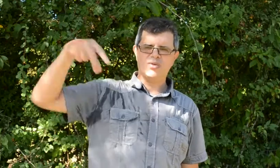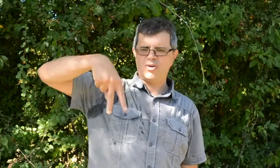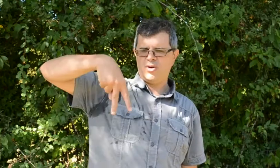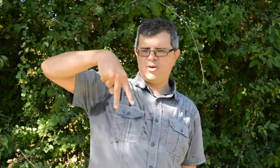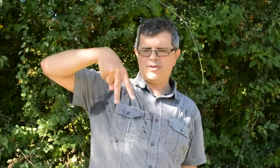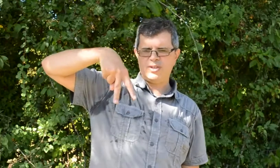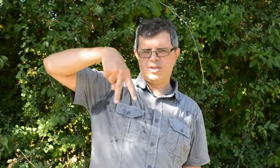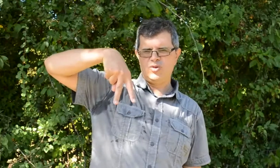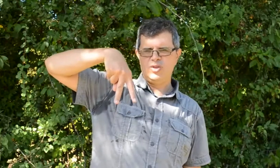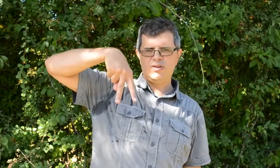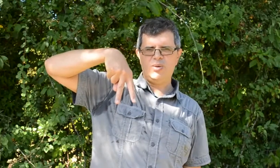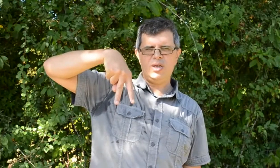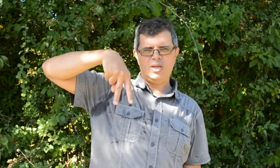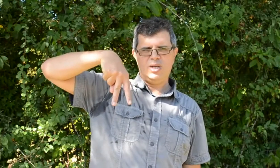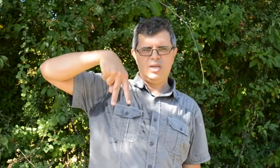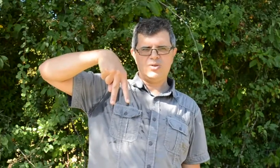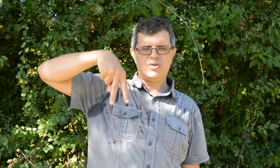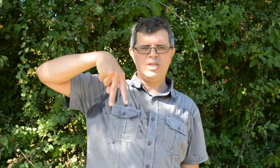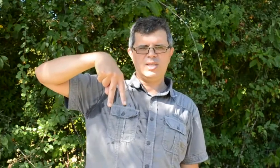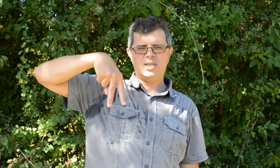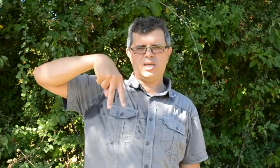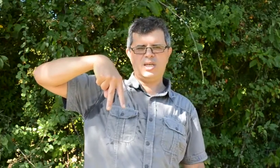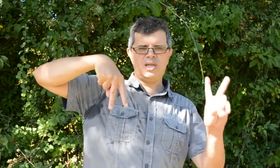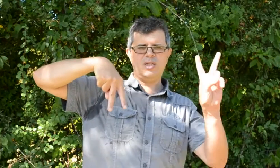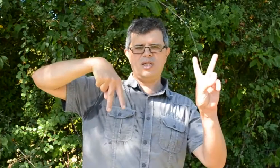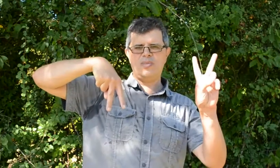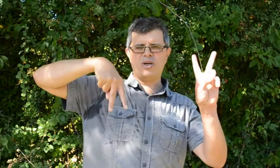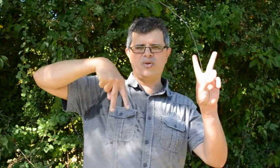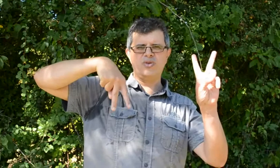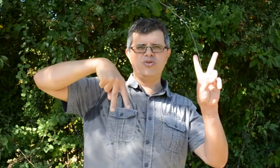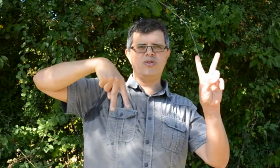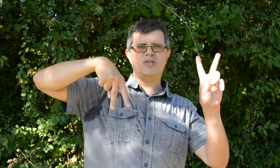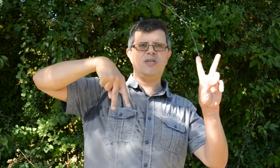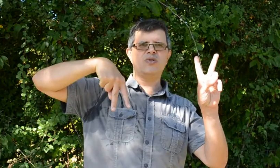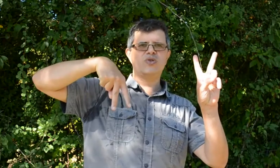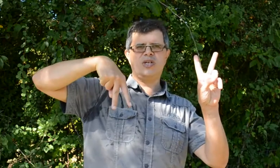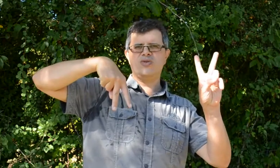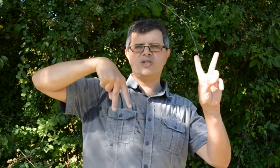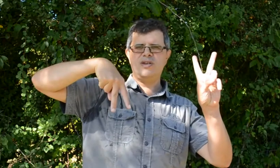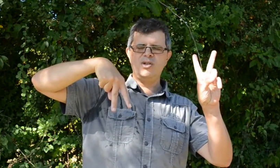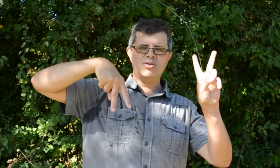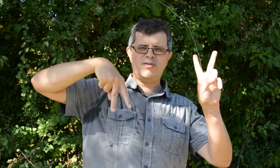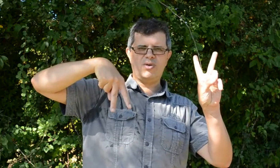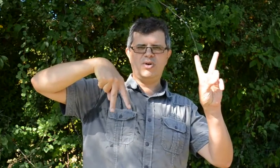Donc 20, c'est 2 unités vers le bas. 70. Et là par contre, 2, c'est en dessous de 5. Donc c'est les doigts vers le haut.